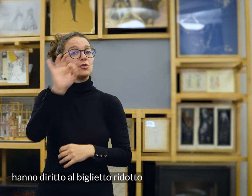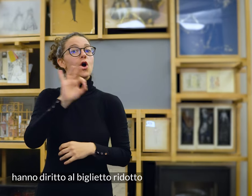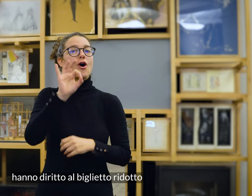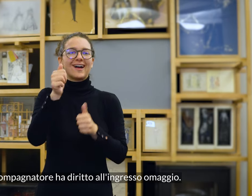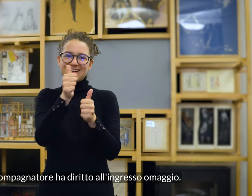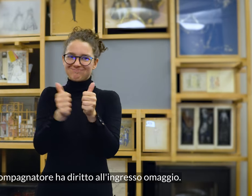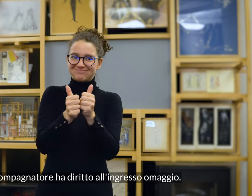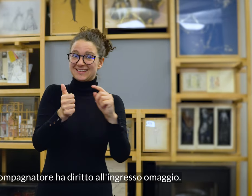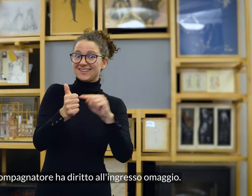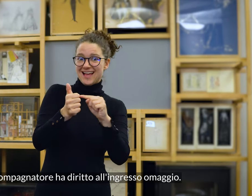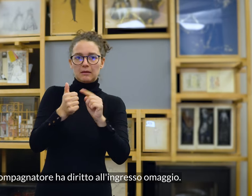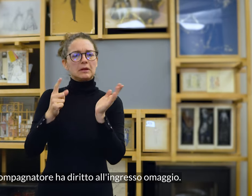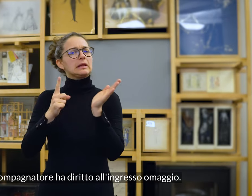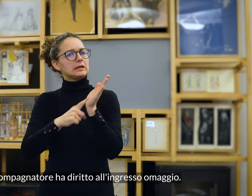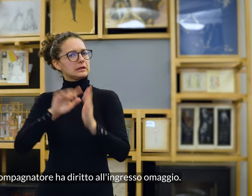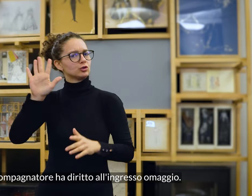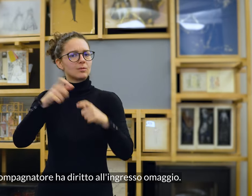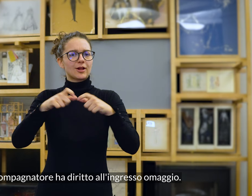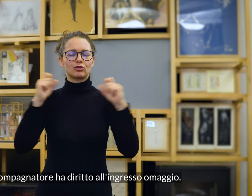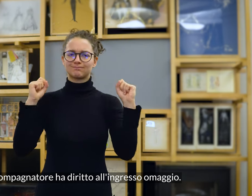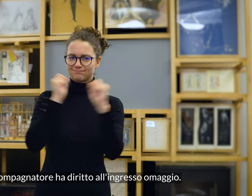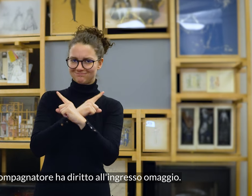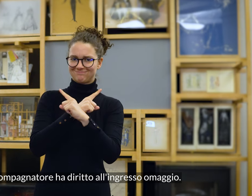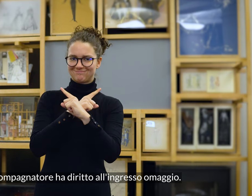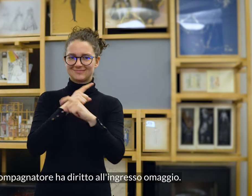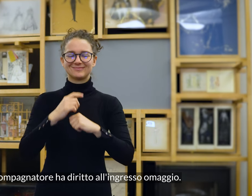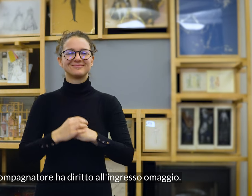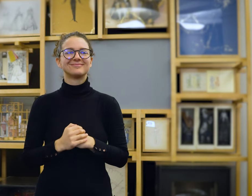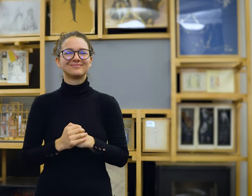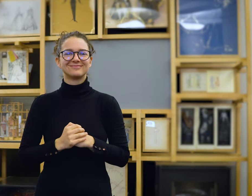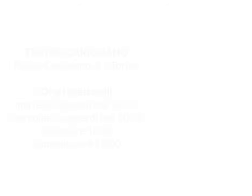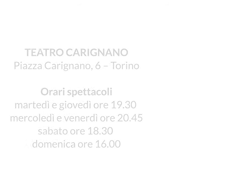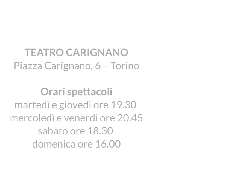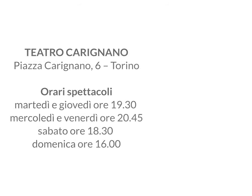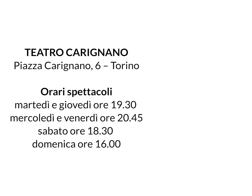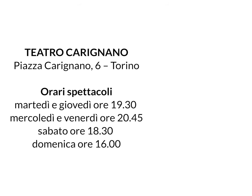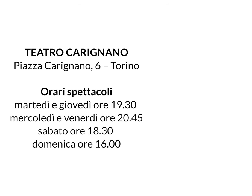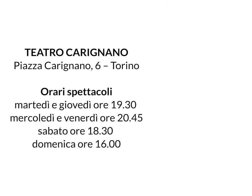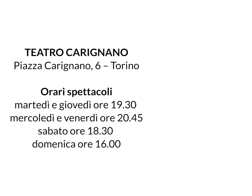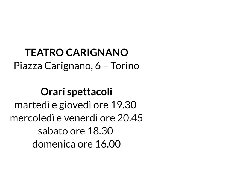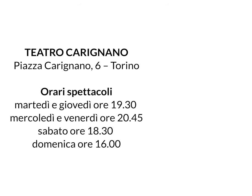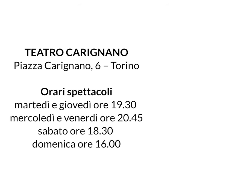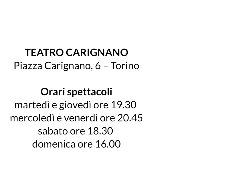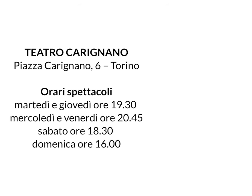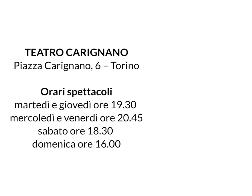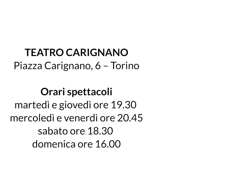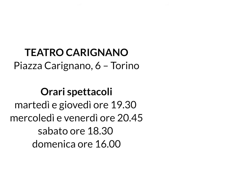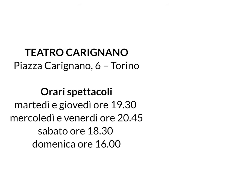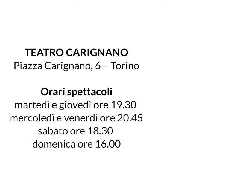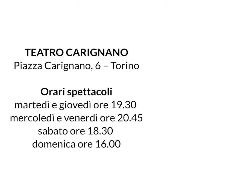ridotto e l'accompagnatore ha diritto all'ingresso omaggio. Teatro Carignano, Piazza Carignano